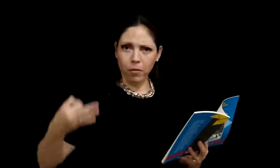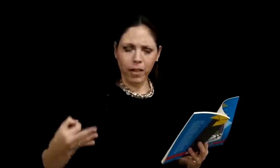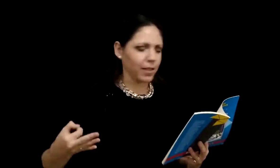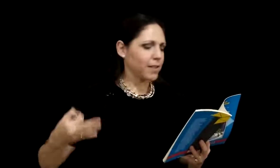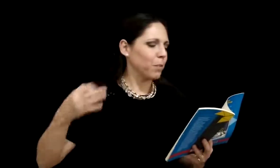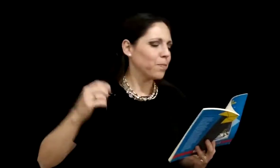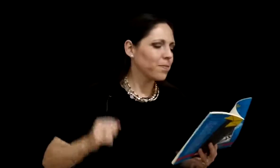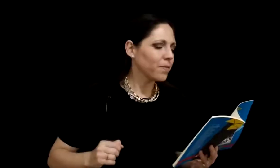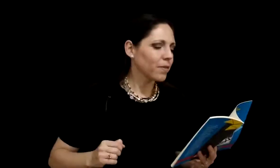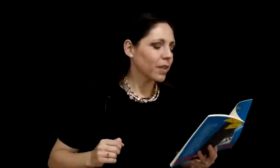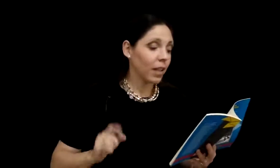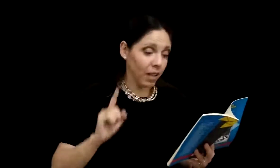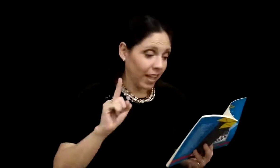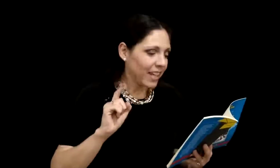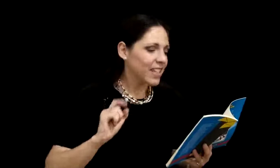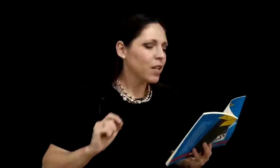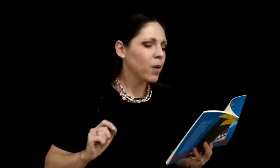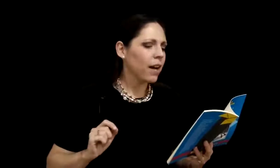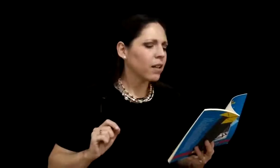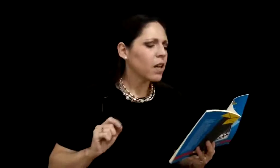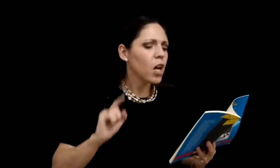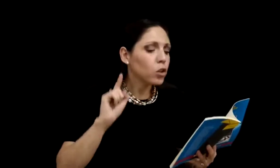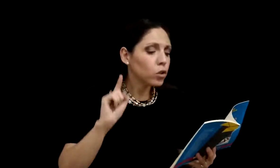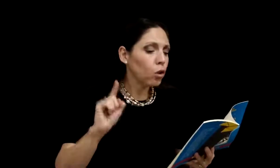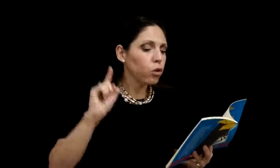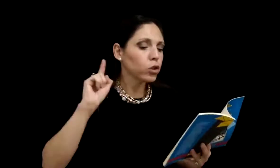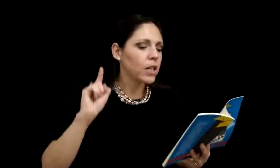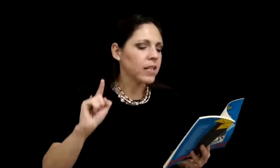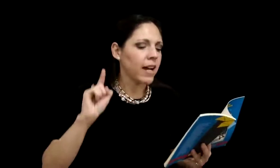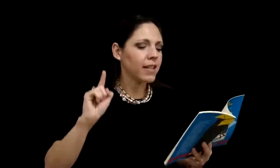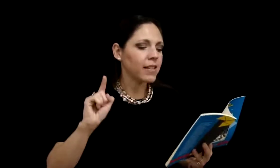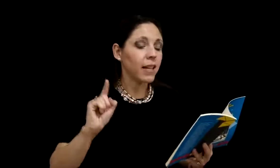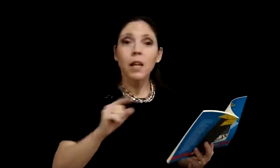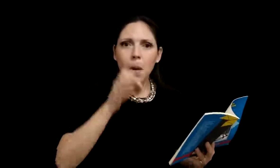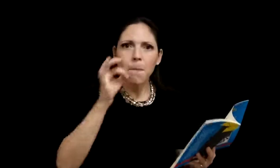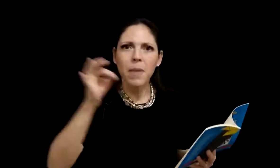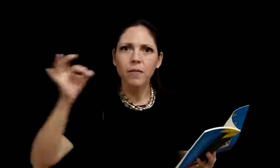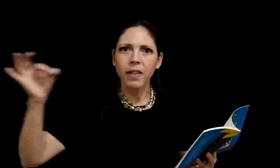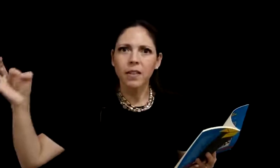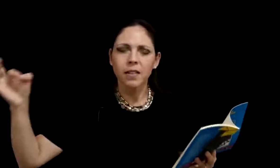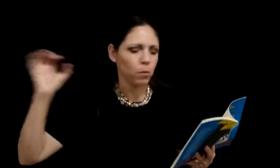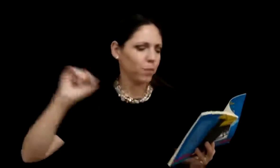Perfectísimo. En ese lugar, todo tenía que ser perfectísimo.